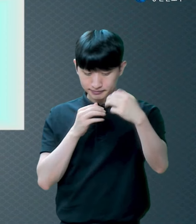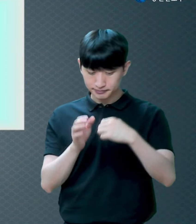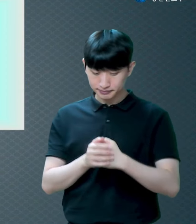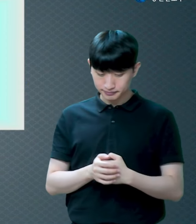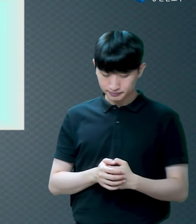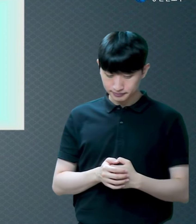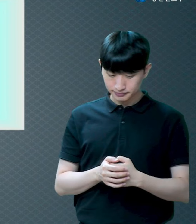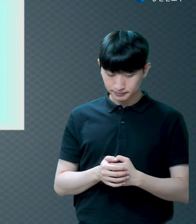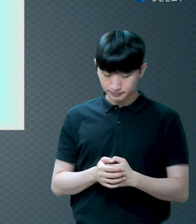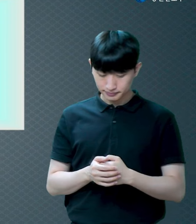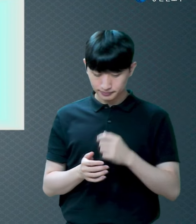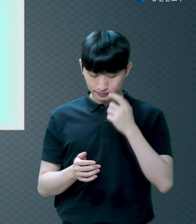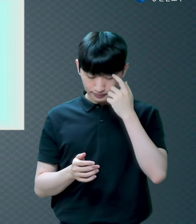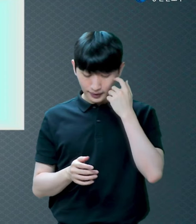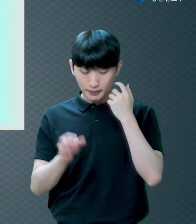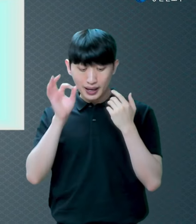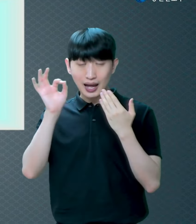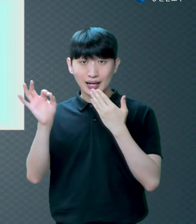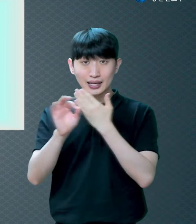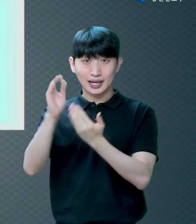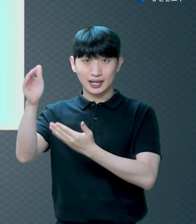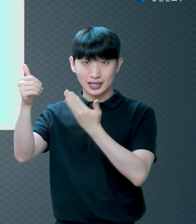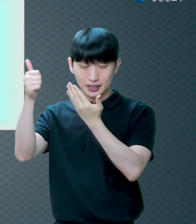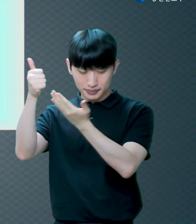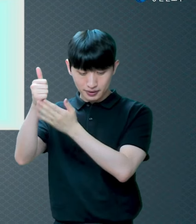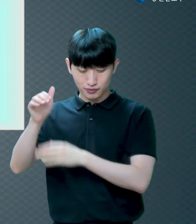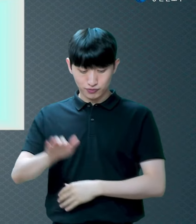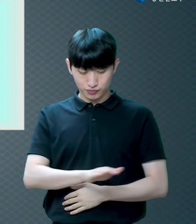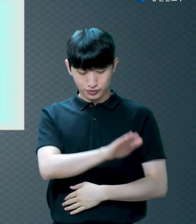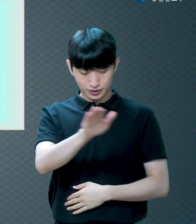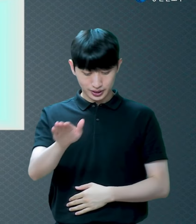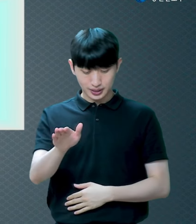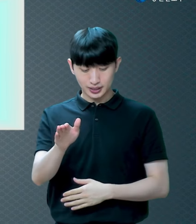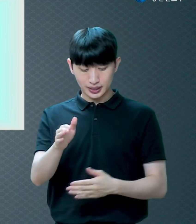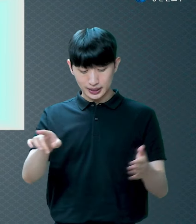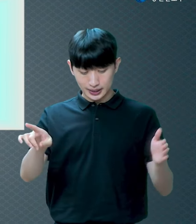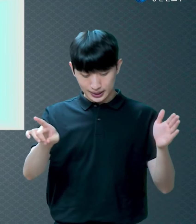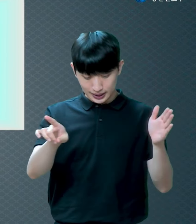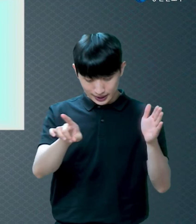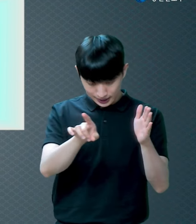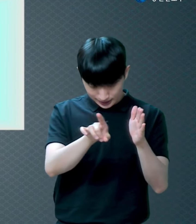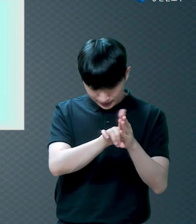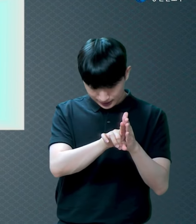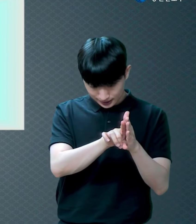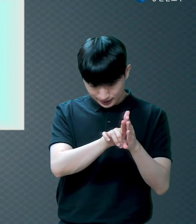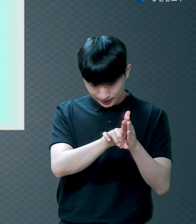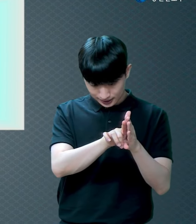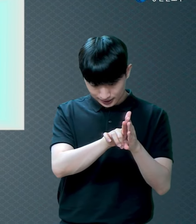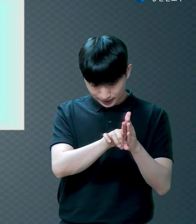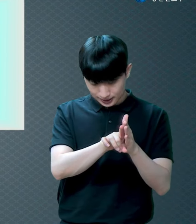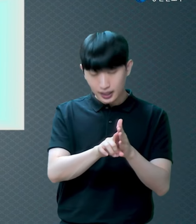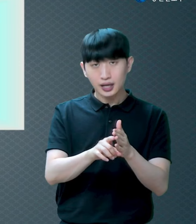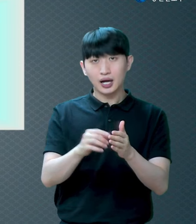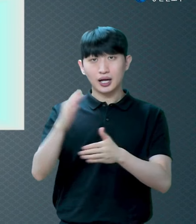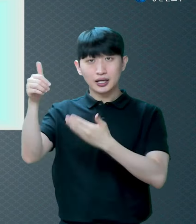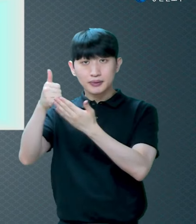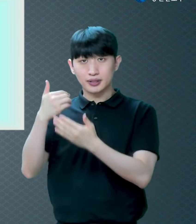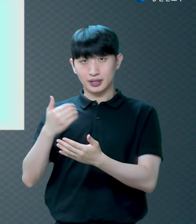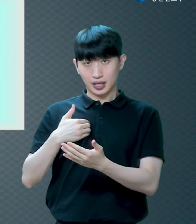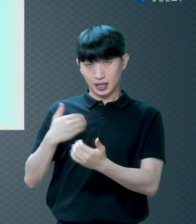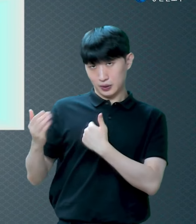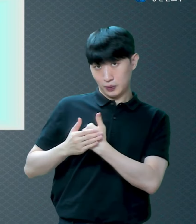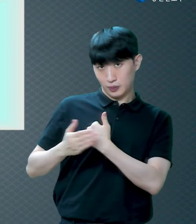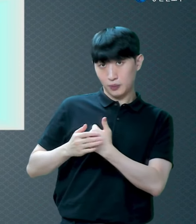말하리요? 만일 하나님이 우리를 위하시면 누가 우리를 대적하리요? 하나님이 내